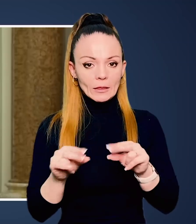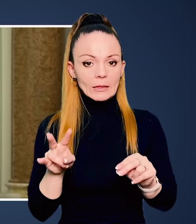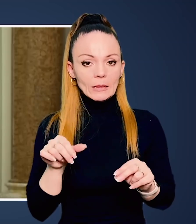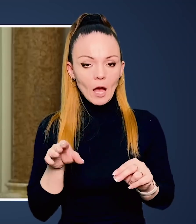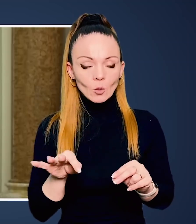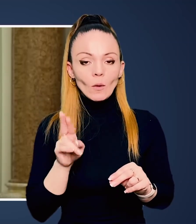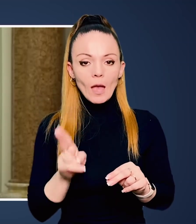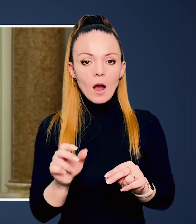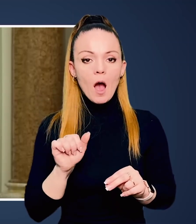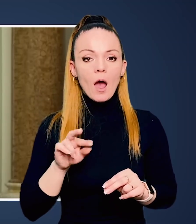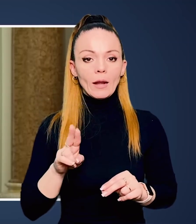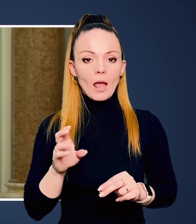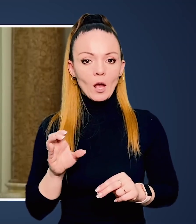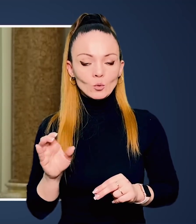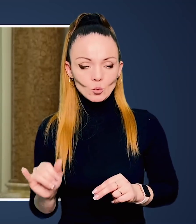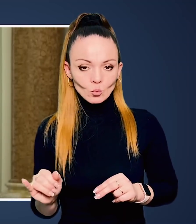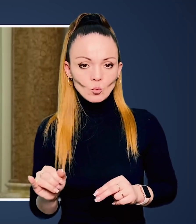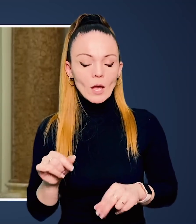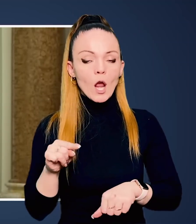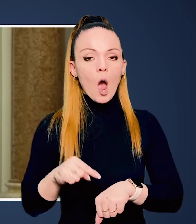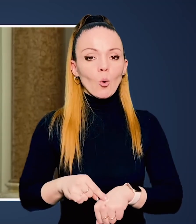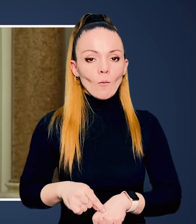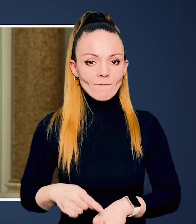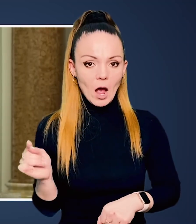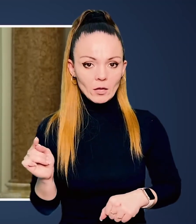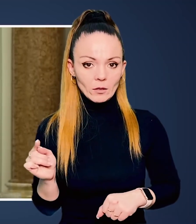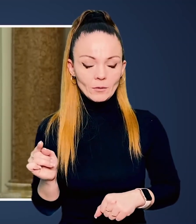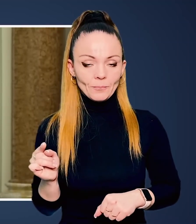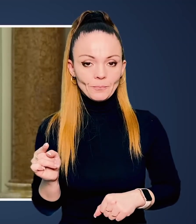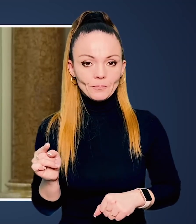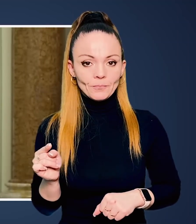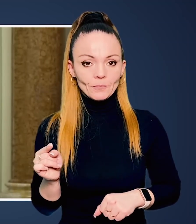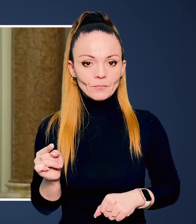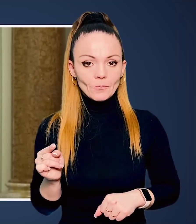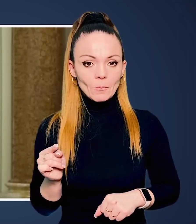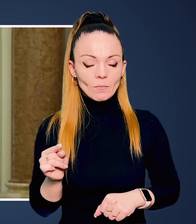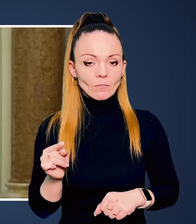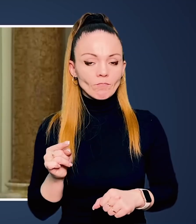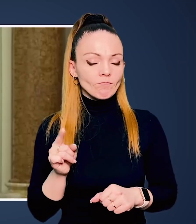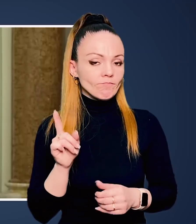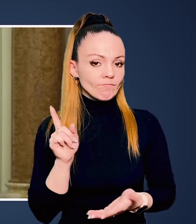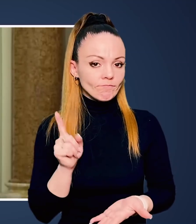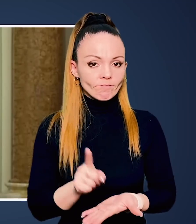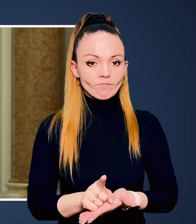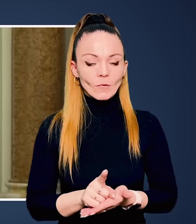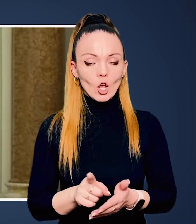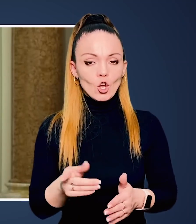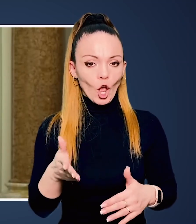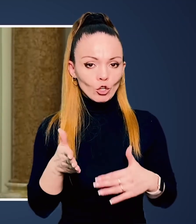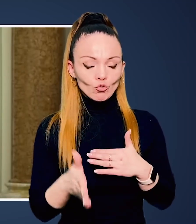п'ята стаття – це з обов'язанням НАТО, як Альянсу, реагувати